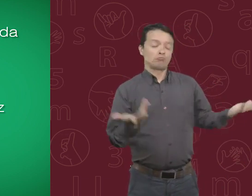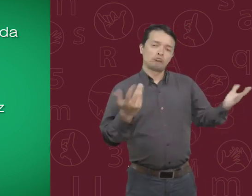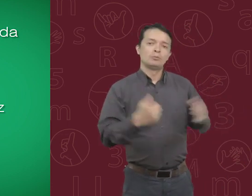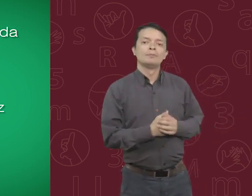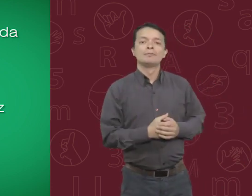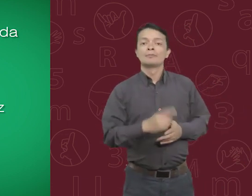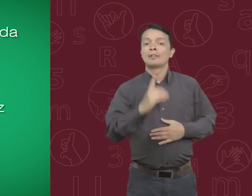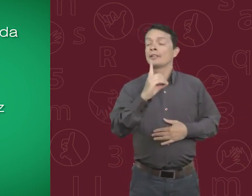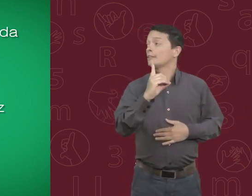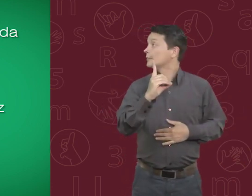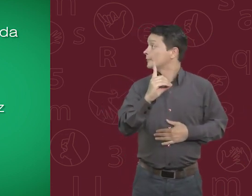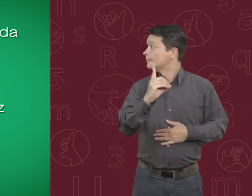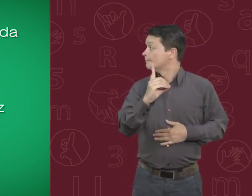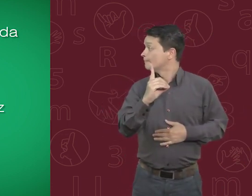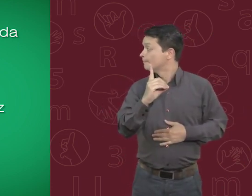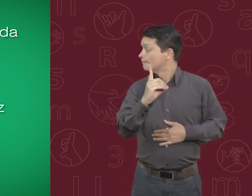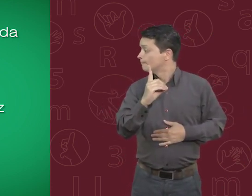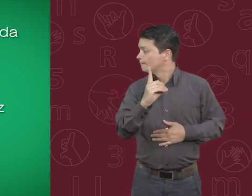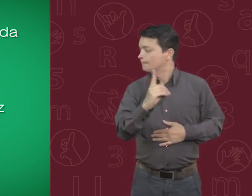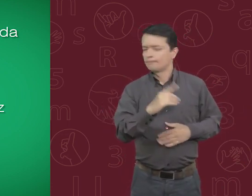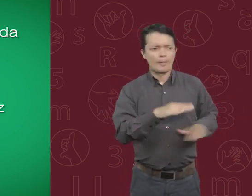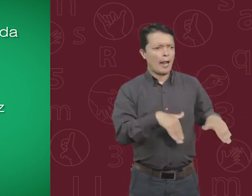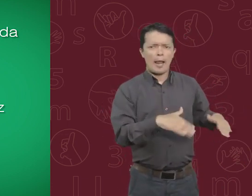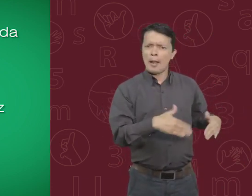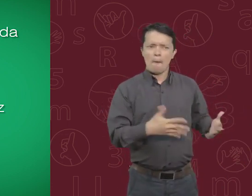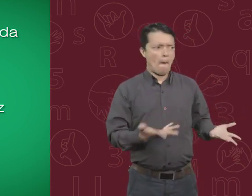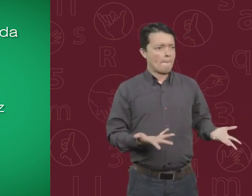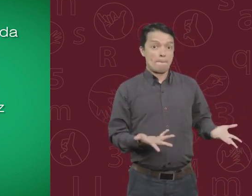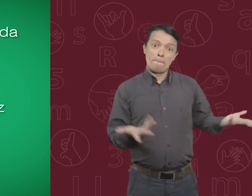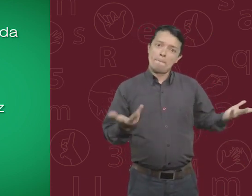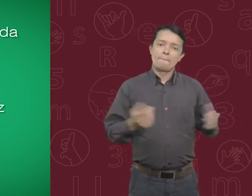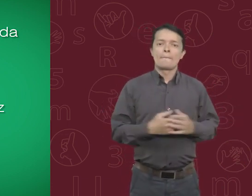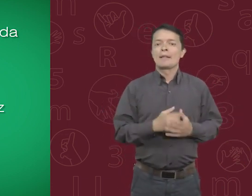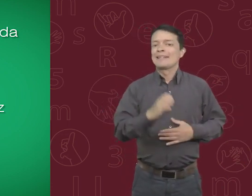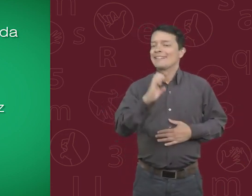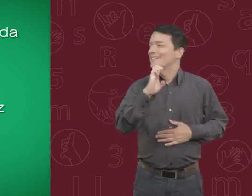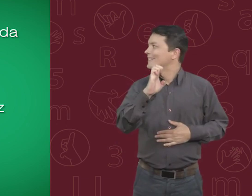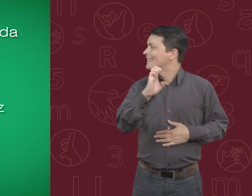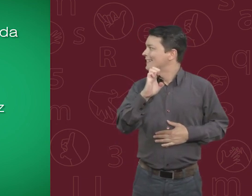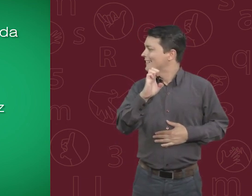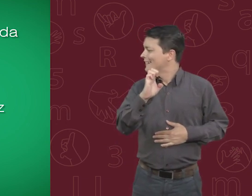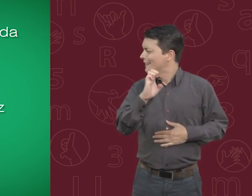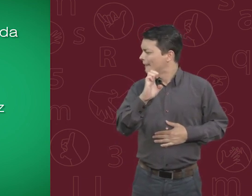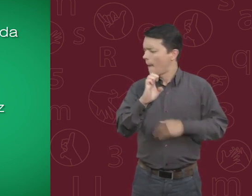Continuemos. D. No hay estudiantes. E. Nada.